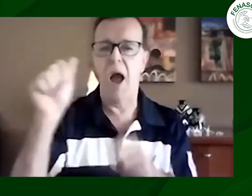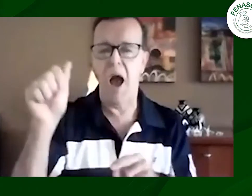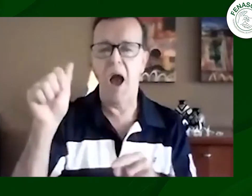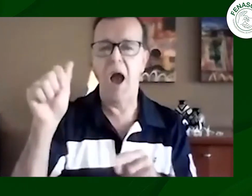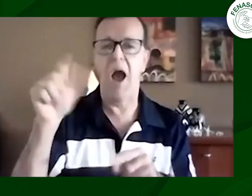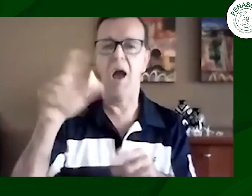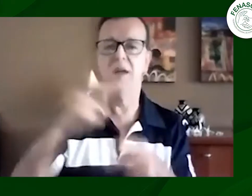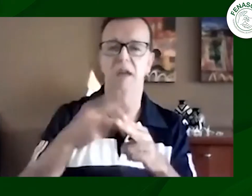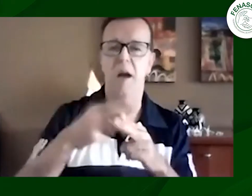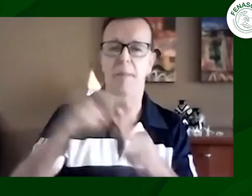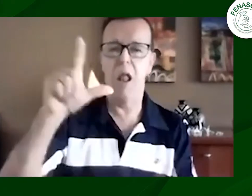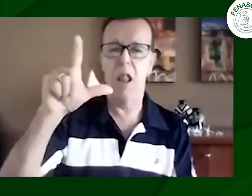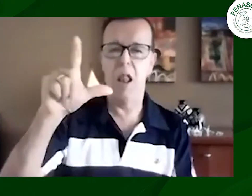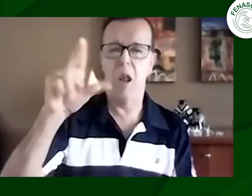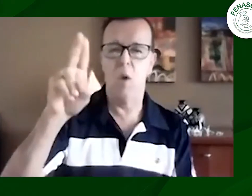junto con su hermana